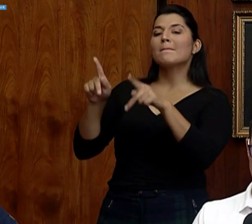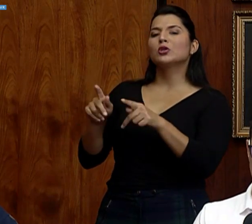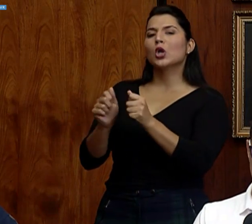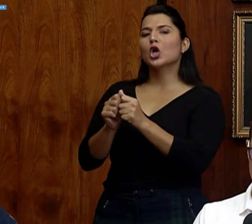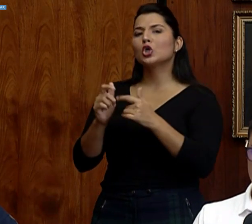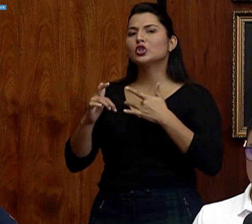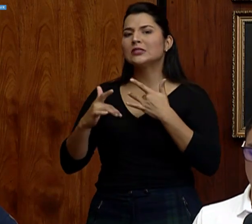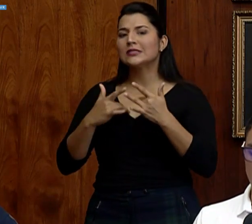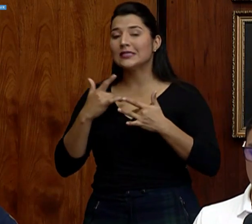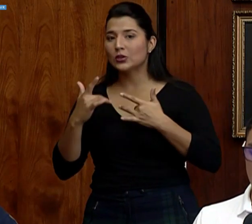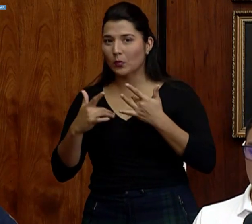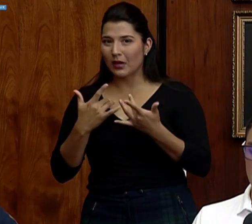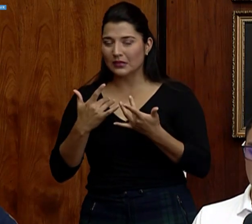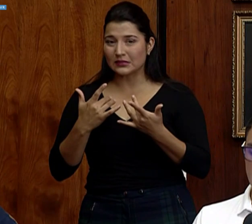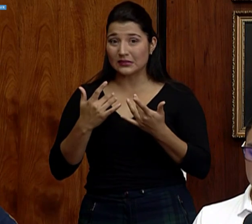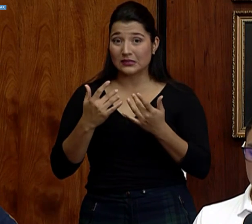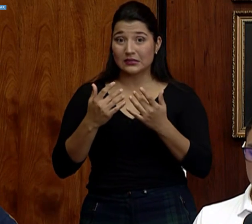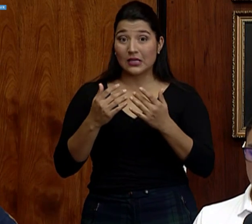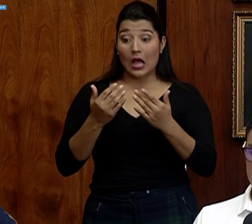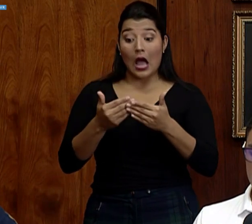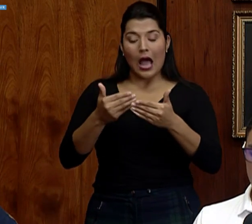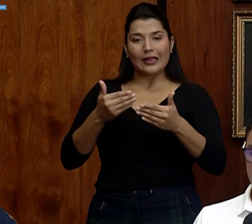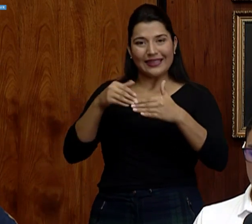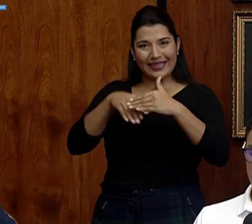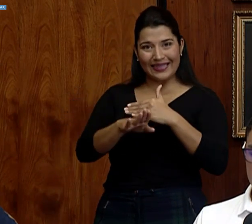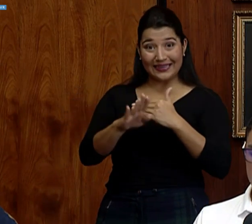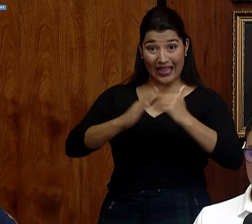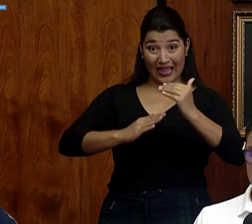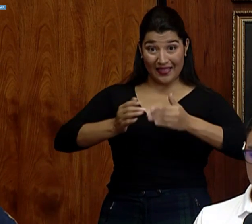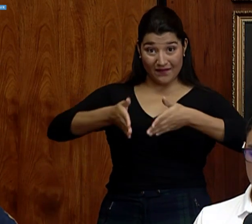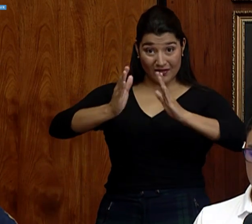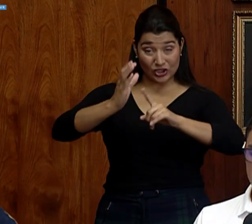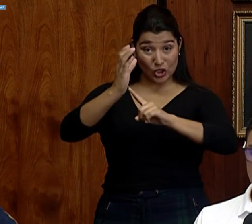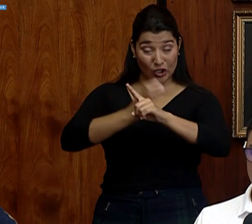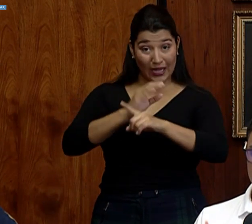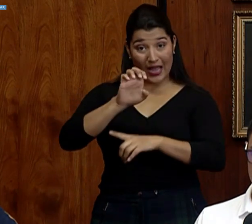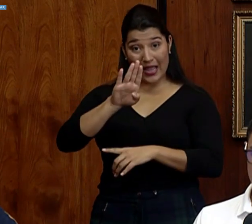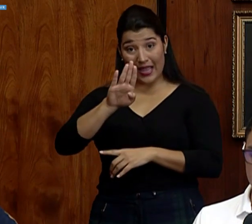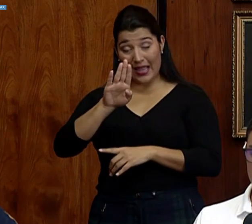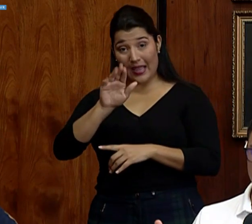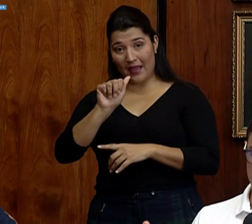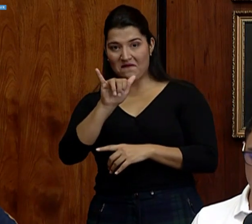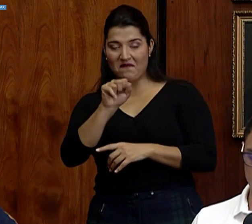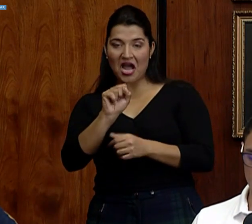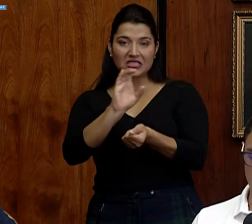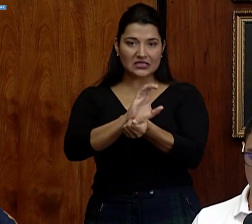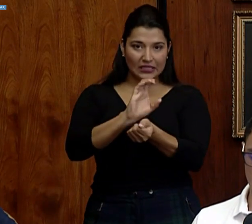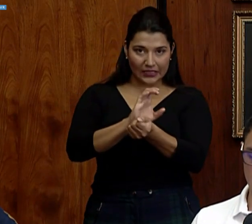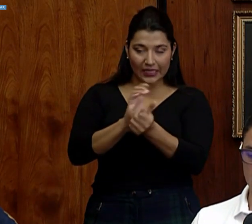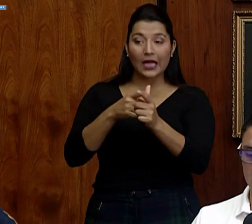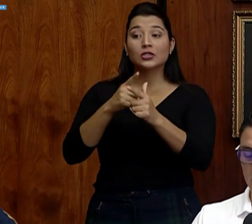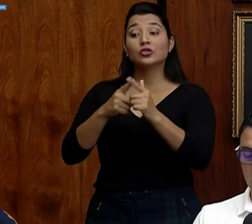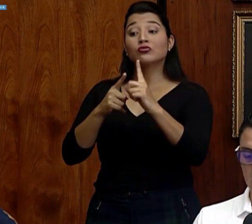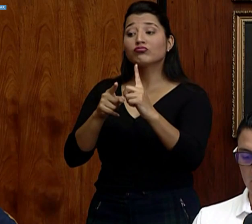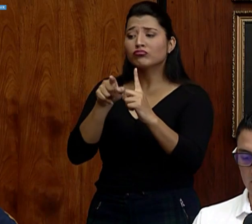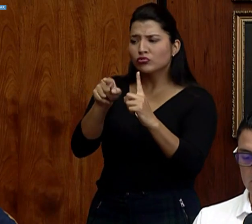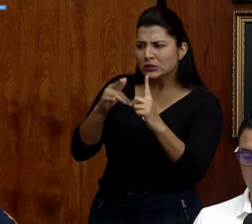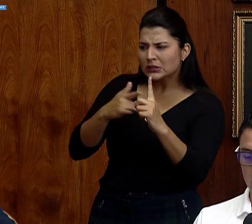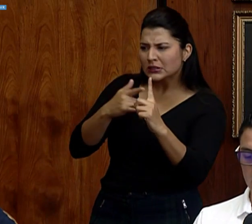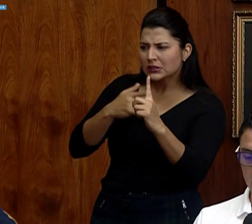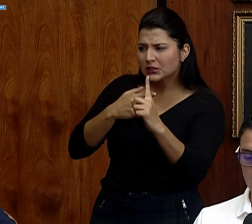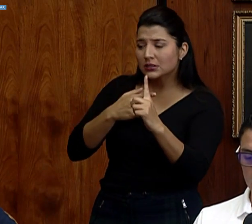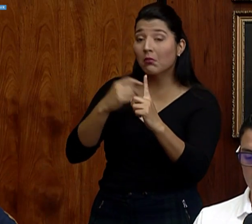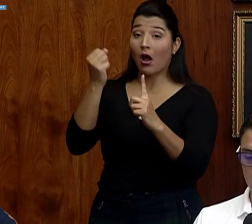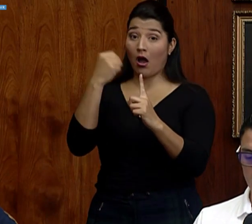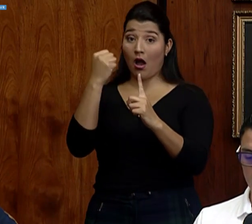para que no tengan contacto con las personas que no tienen síntomas, los que sí tienen síntomas que se pongan aparte y que